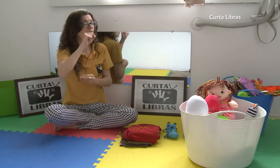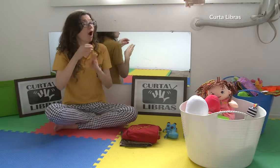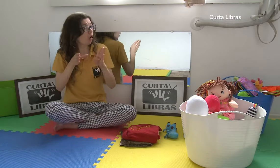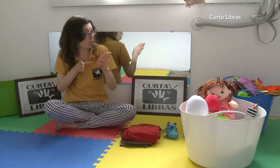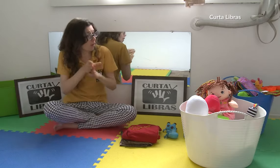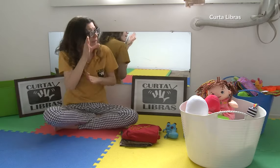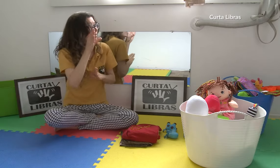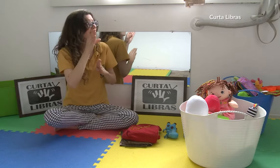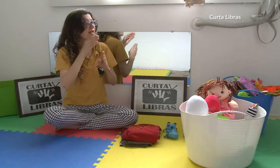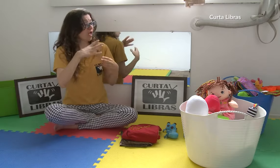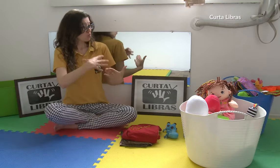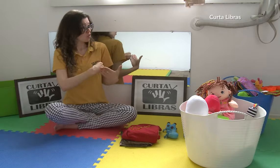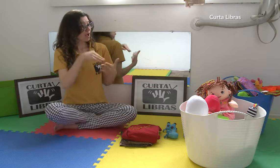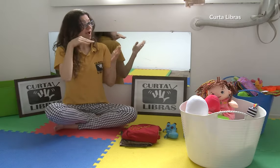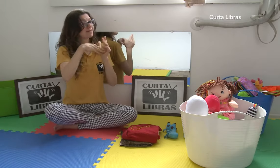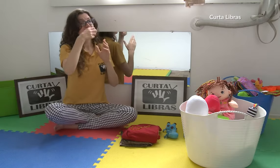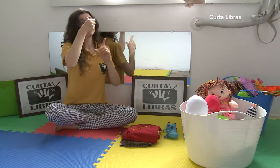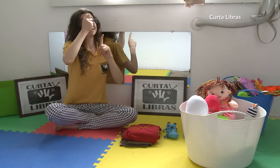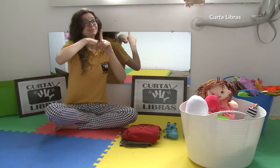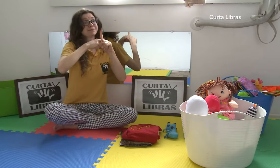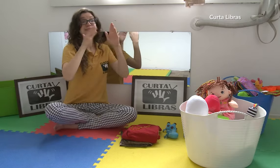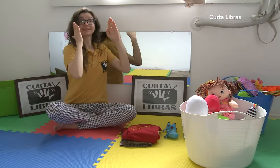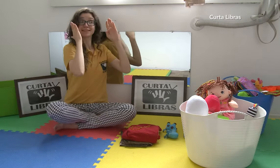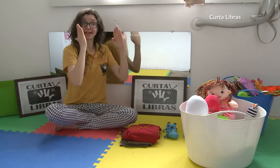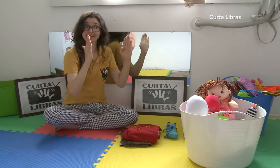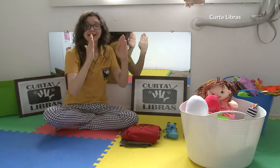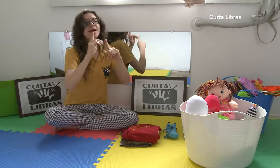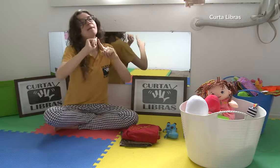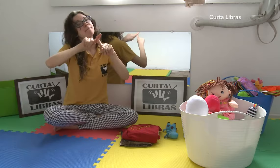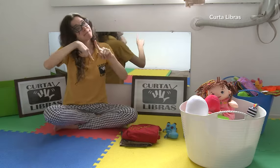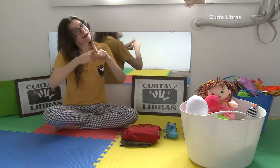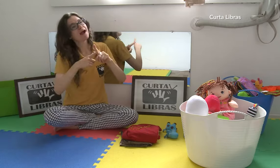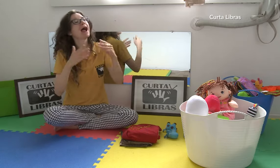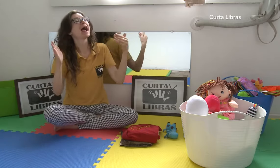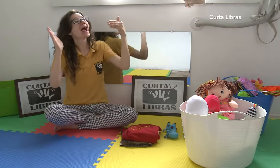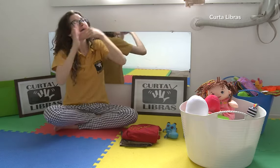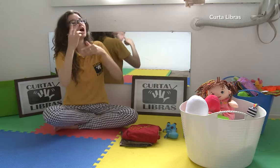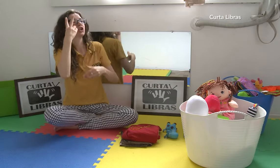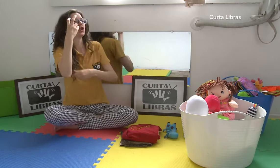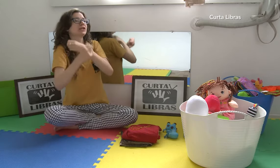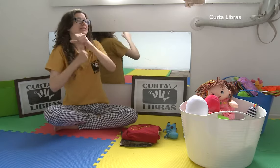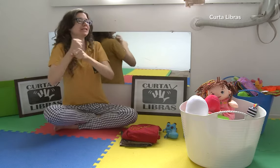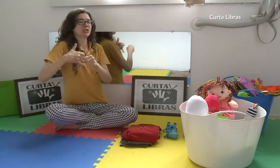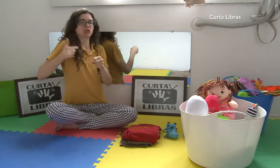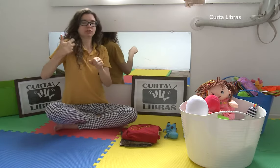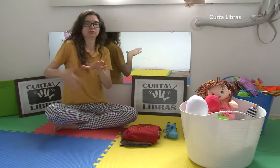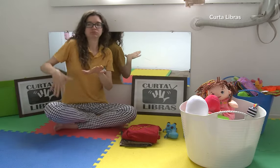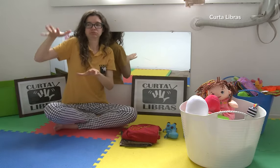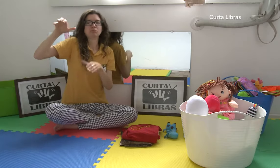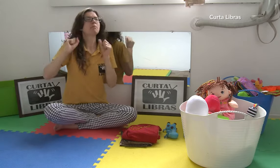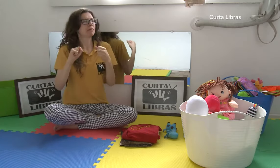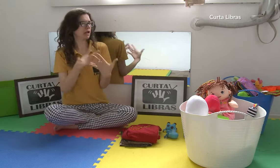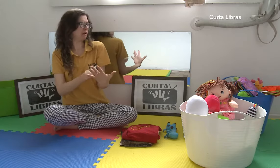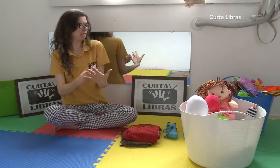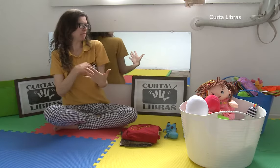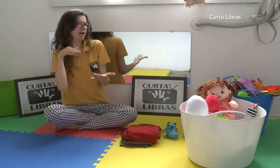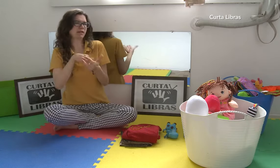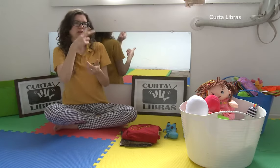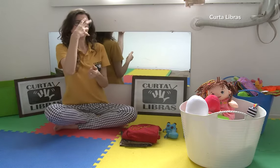Lembre que a OMS aconselha que a amamentação se estenda do primeiro mês de vida até os dois anos, porque é uma garantia para a